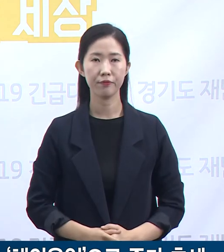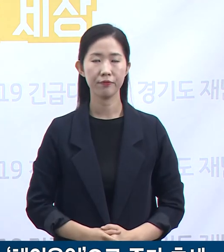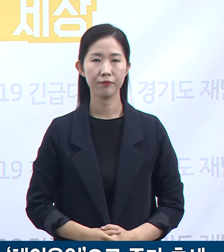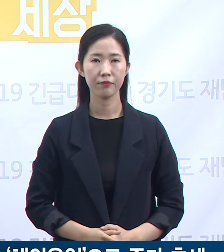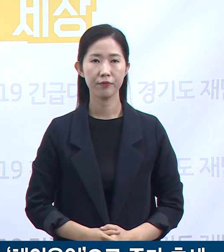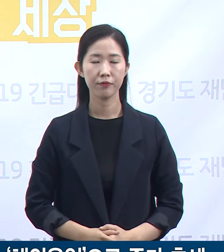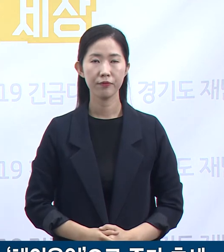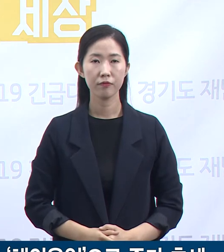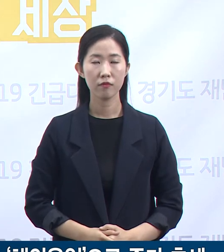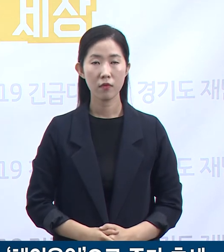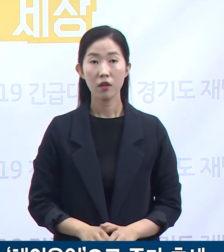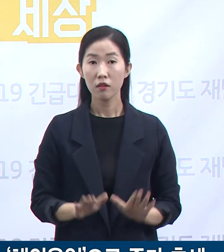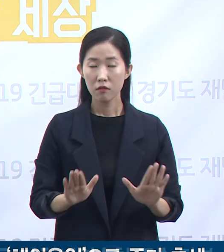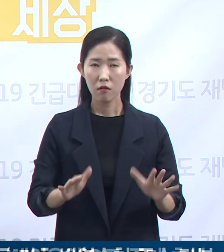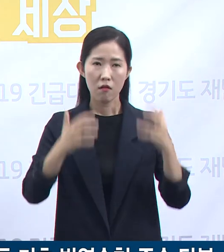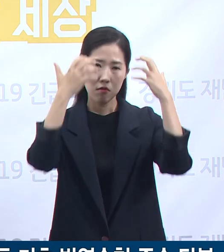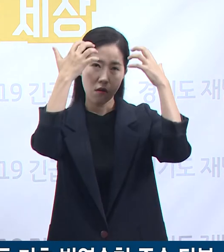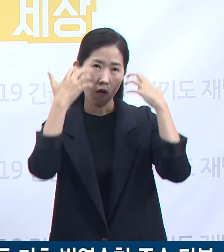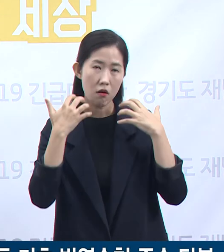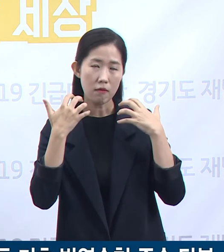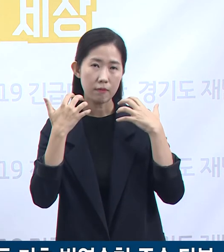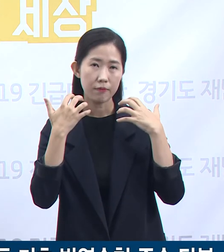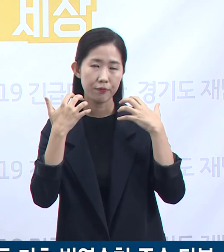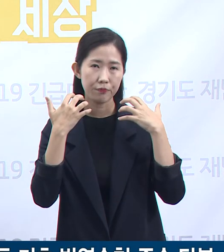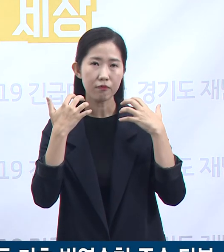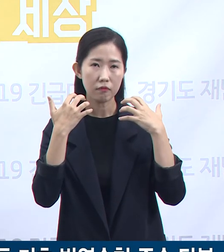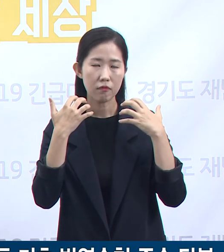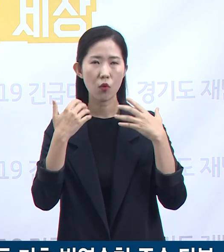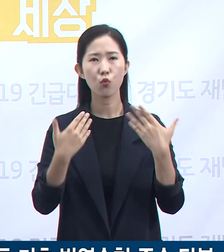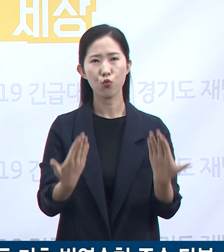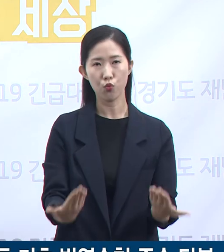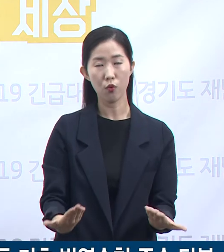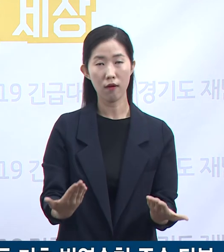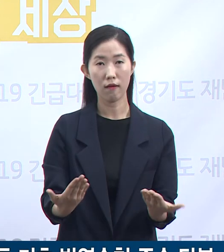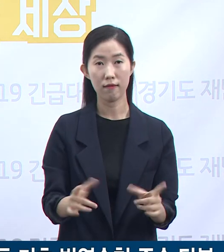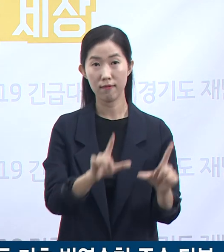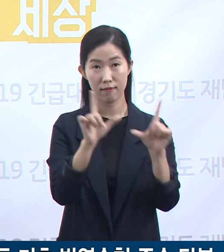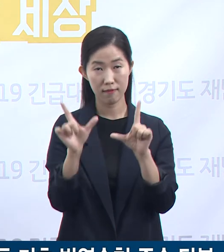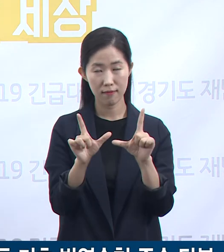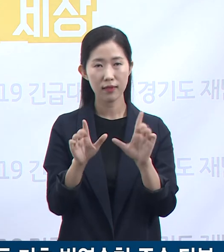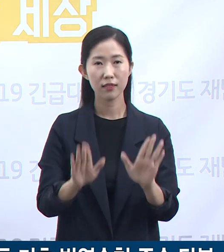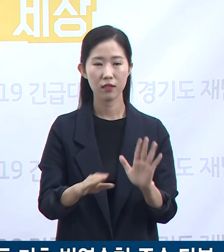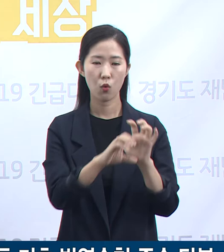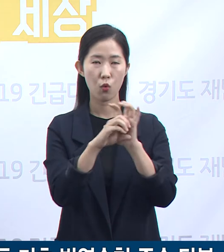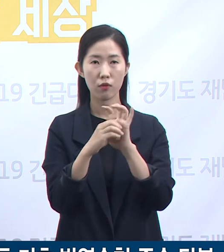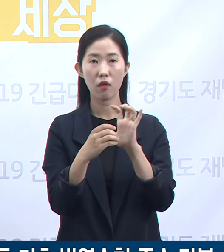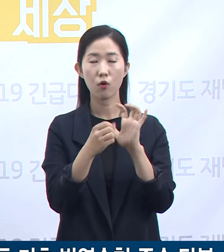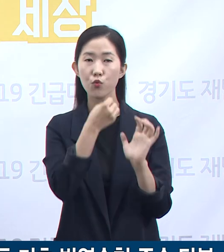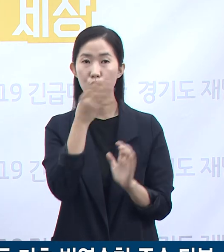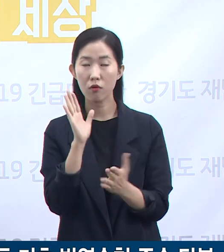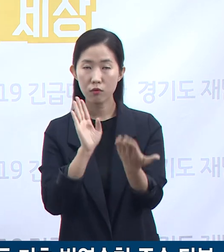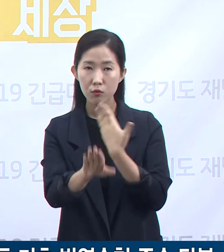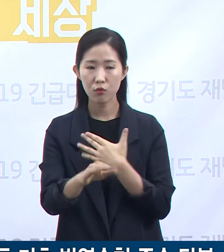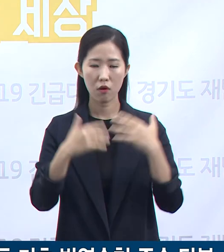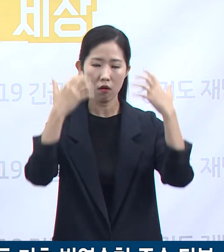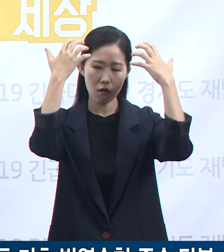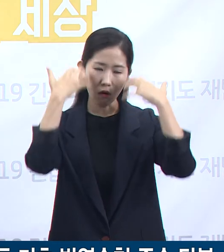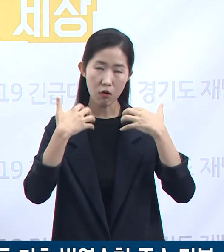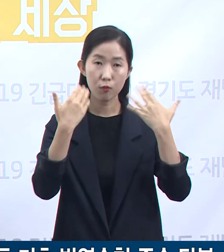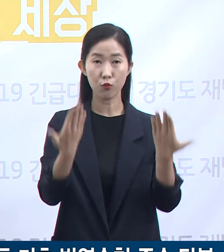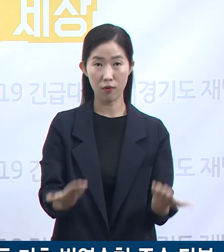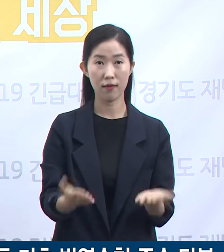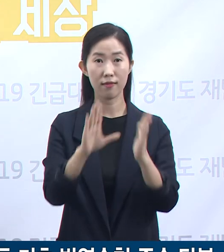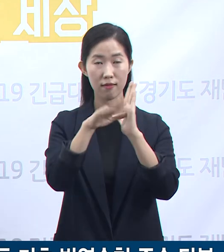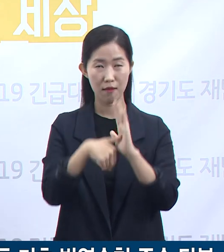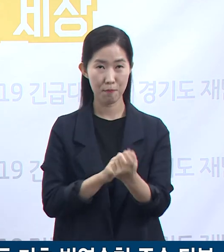안전한 여름나기를 위해 방역수칙 준수를 거듭 당부드립니다. 코로나 유행 이후 처음 맞이하는 여름 휴가 기간에 모두의